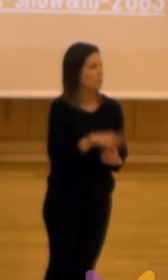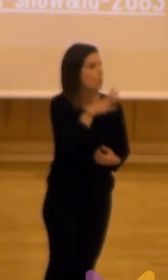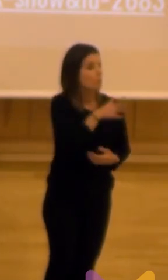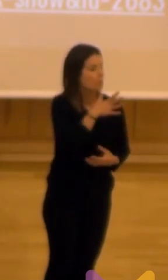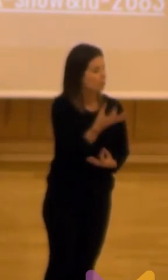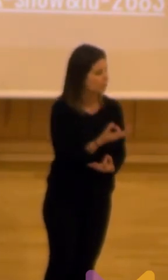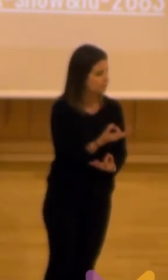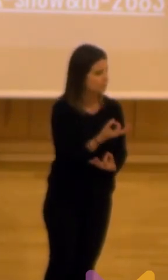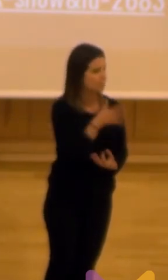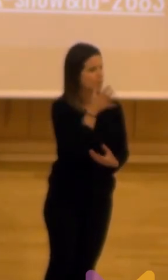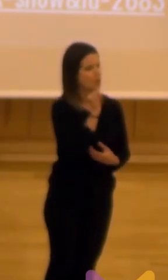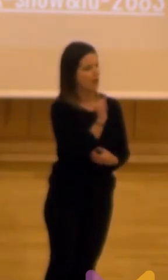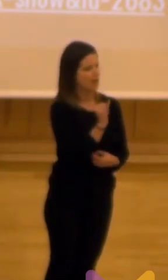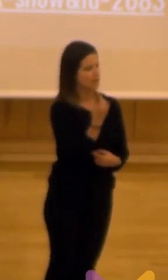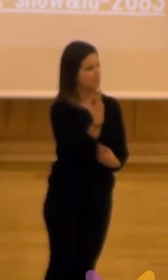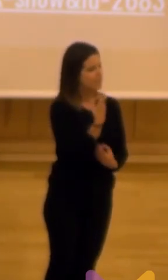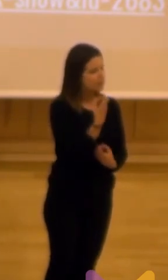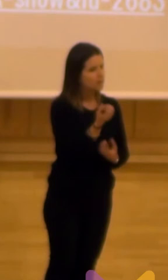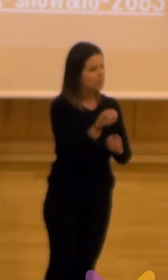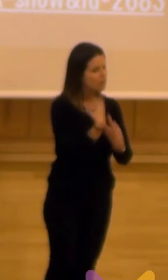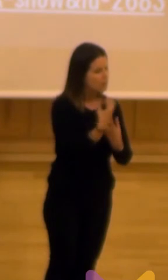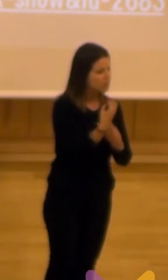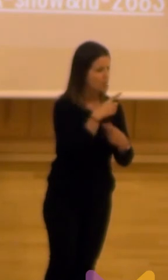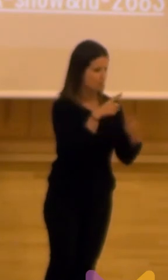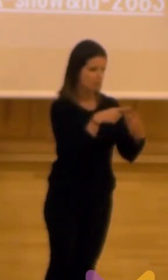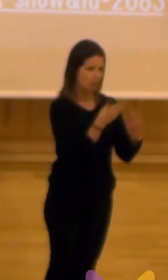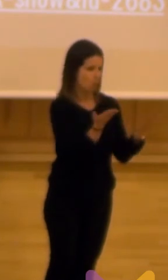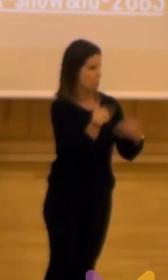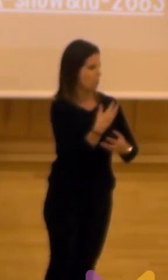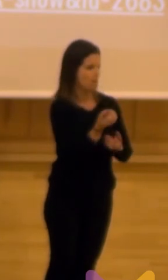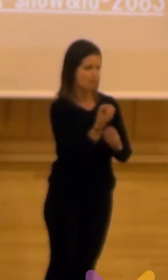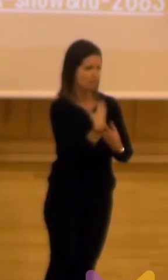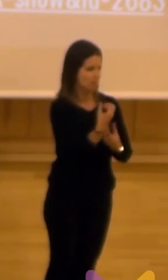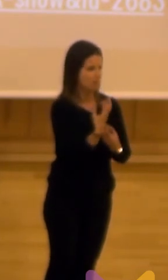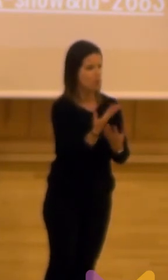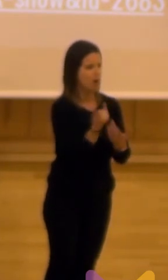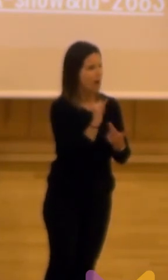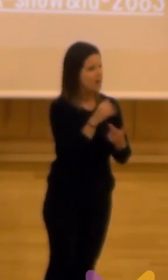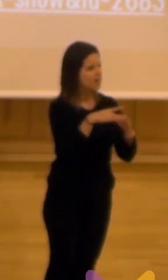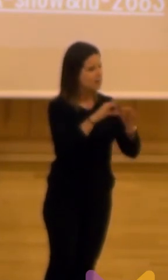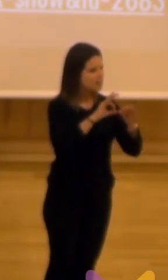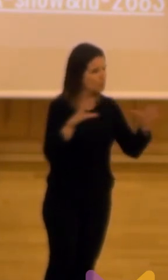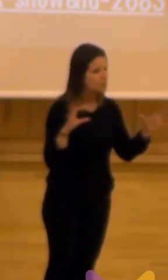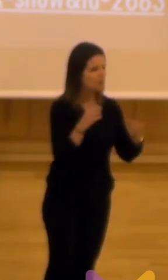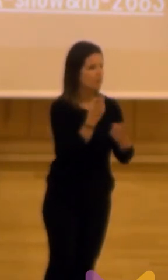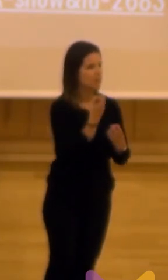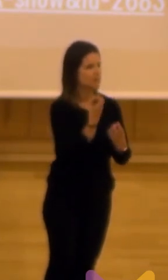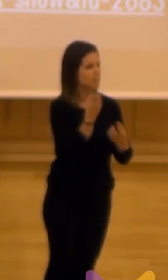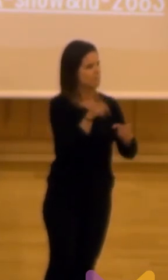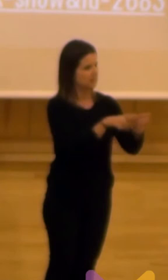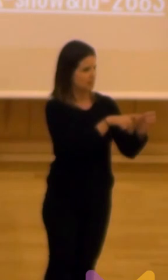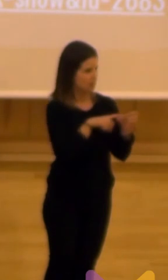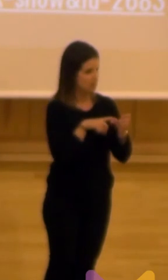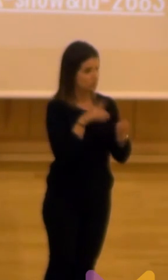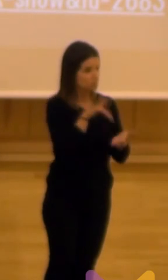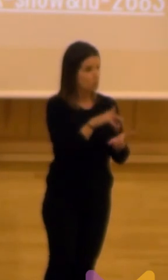el por qué porque hay una falta de información primero hay una desconexión y hay una falta de implicación